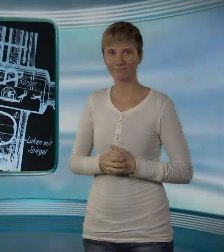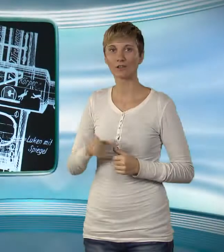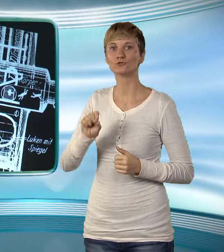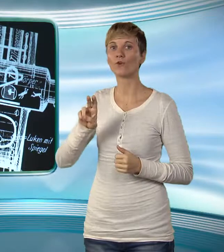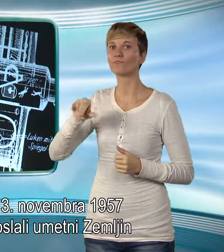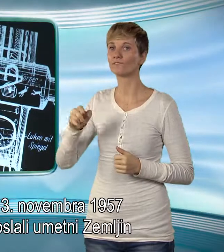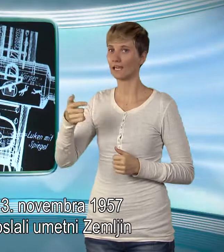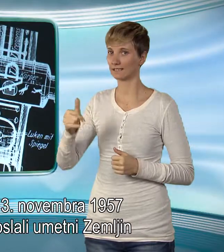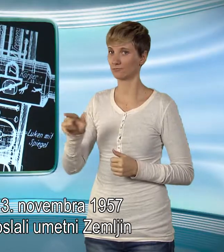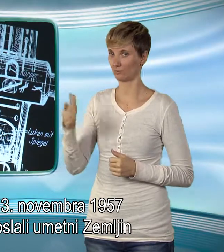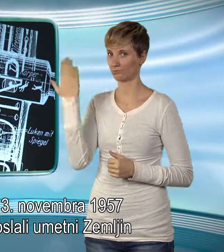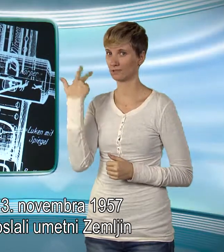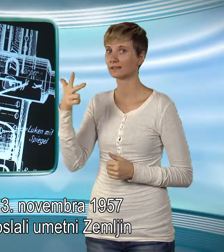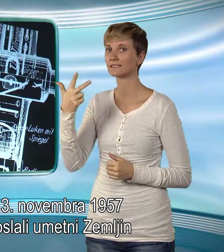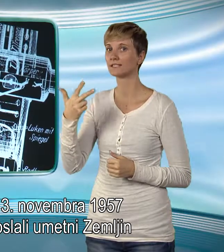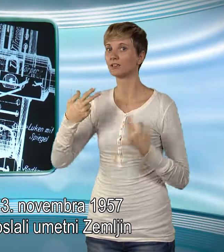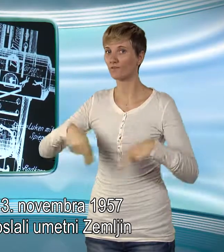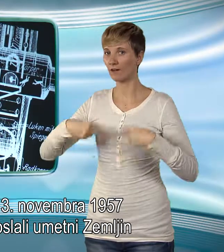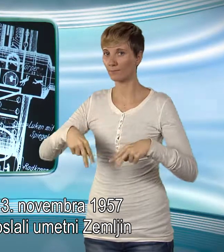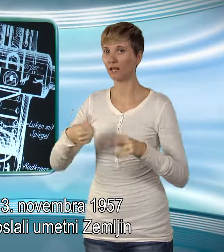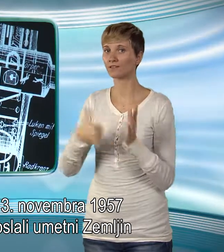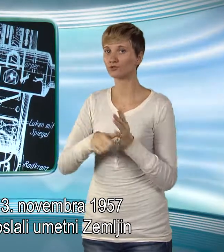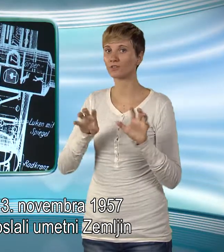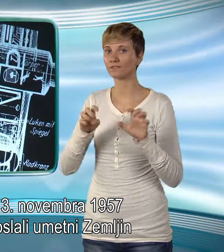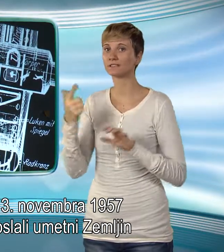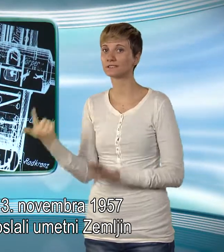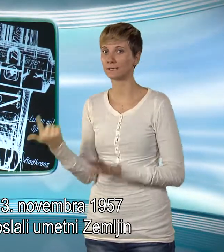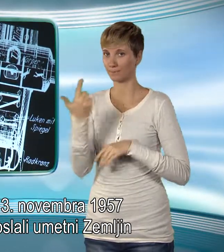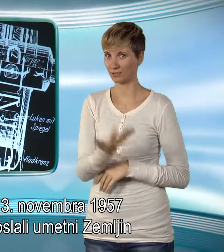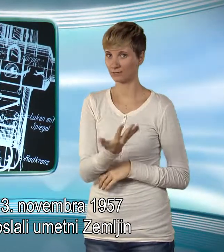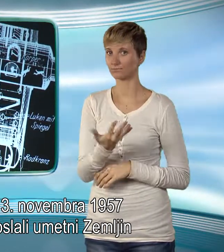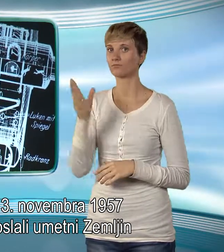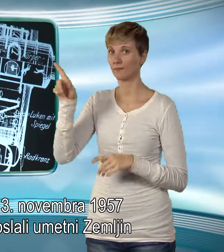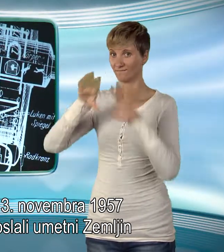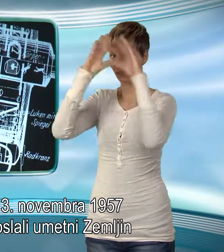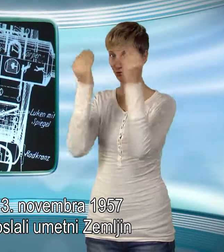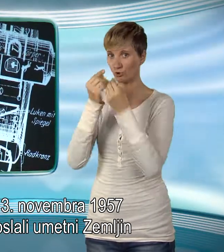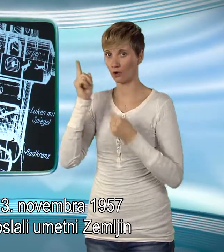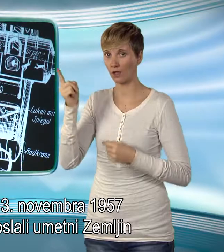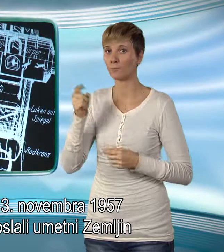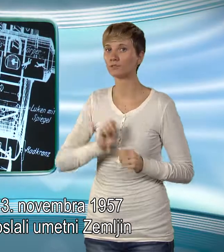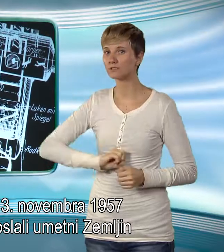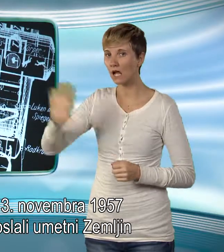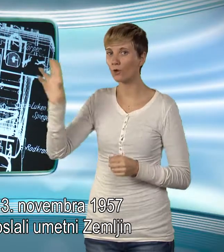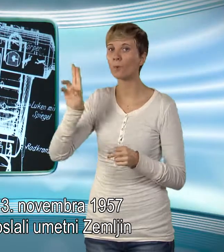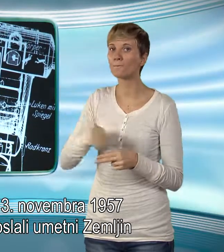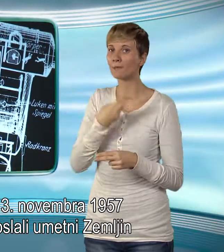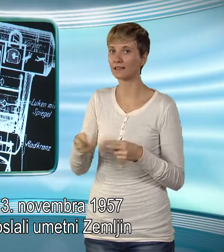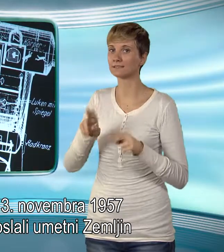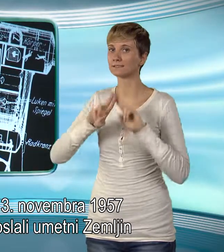Sovjeti so 3. novembra 1957 v Vesolje poslali umetni zemljen satelit